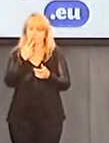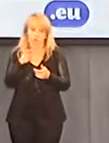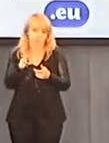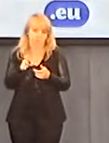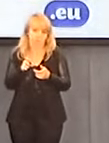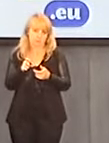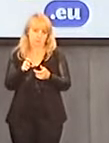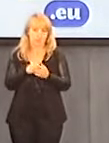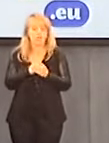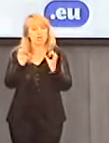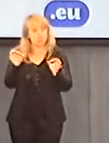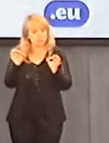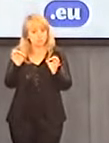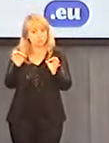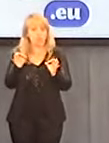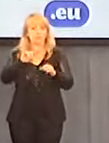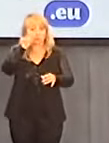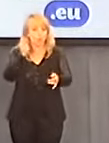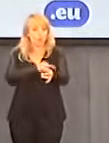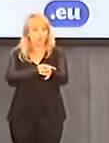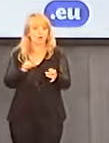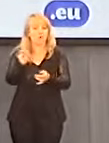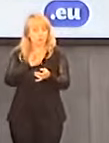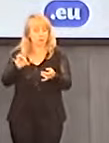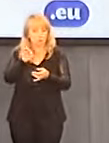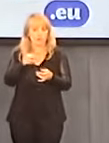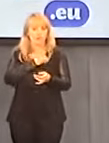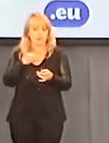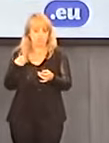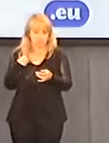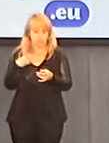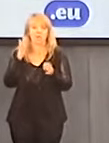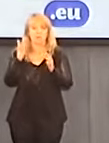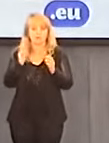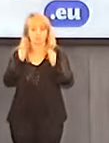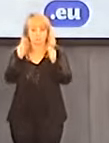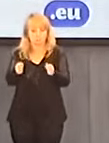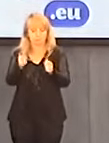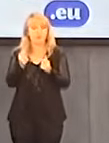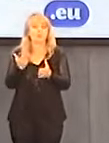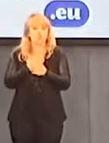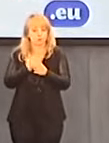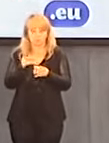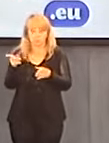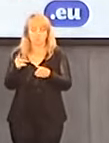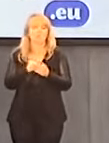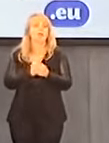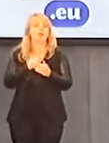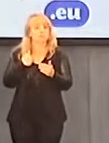w Prokuraturze Okręgowej w Warszawie ten dokument. I powiem więcej,